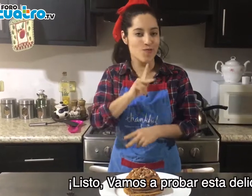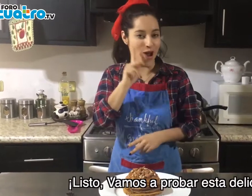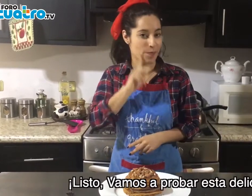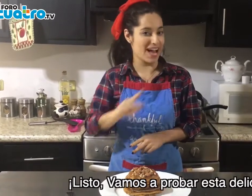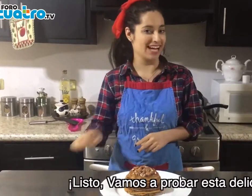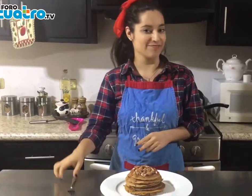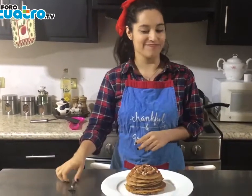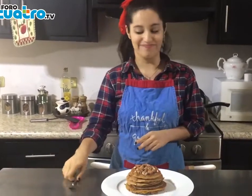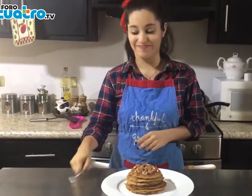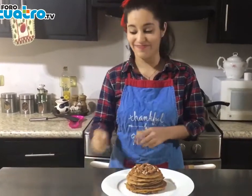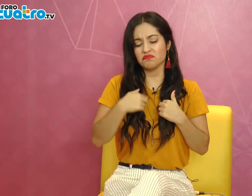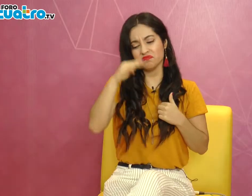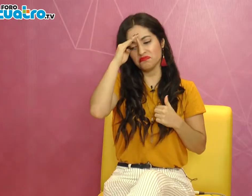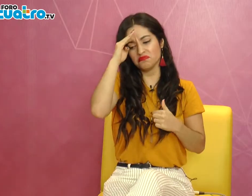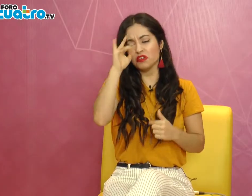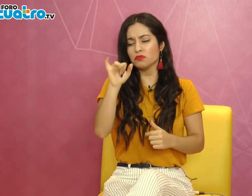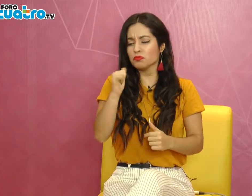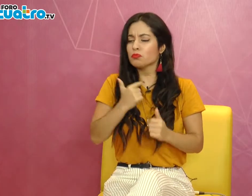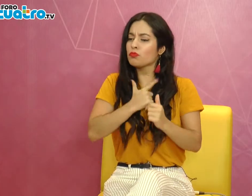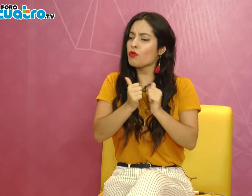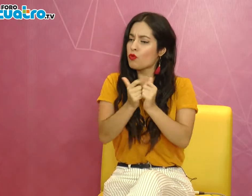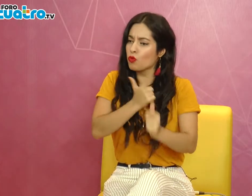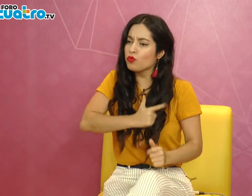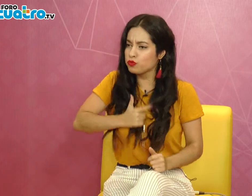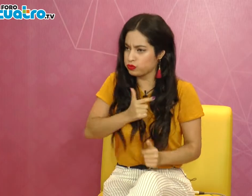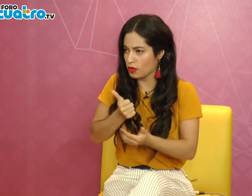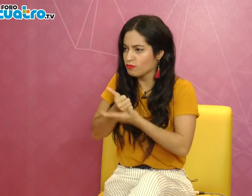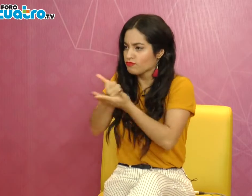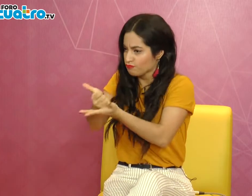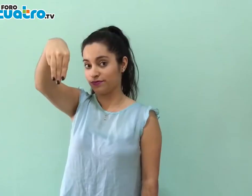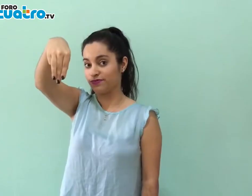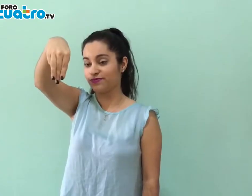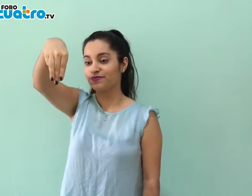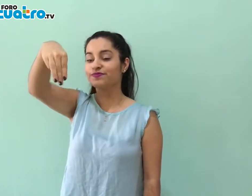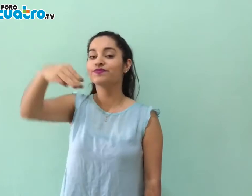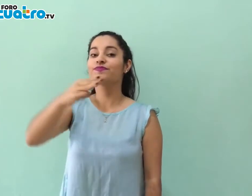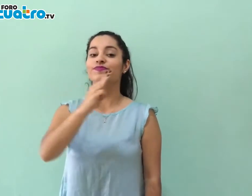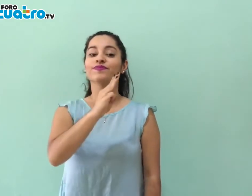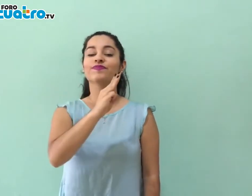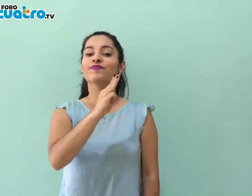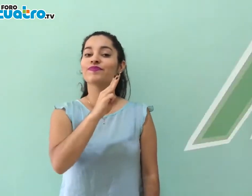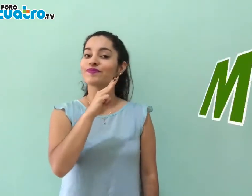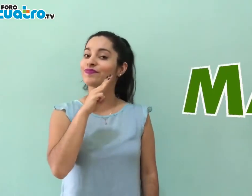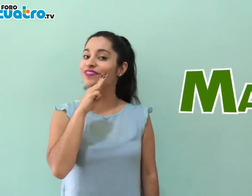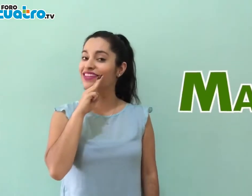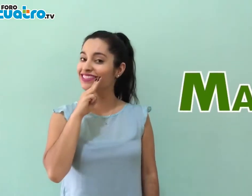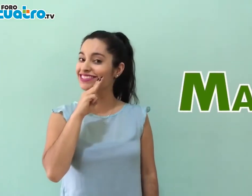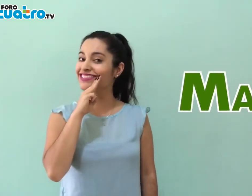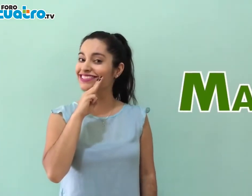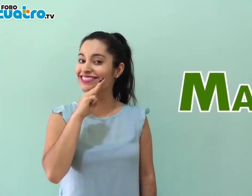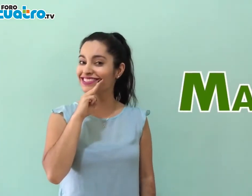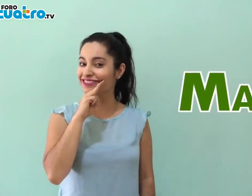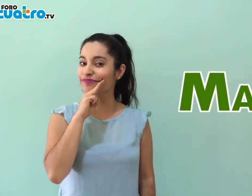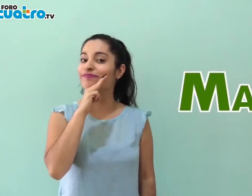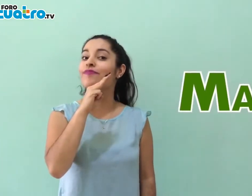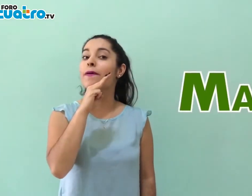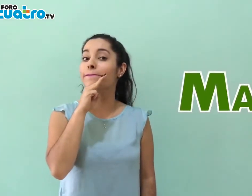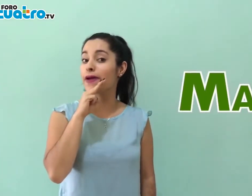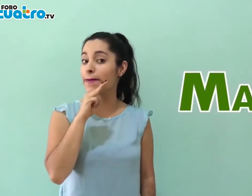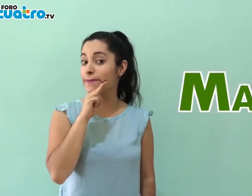O también algunas personas, después de yo comenzar con estos videos poco a poco, empezaron a preguntarme de qué manera podían